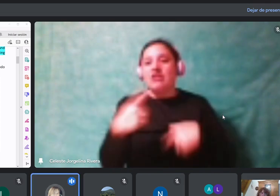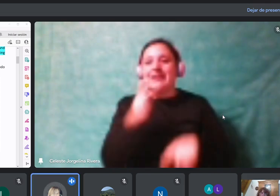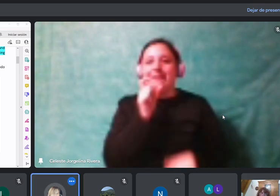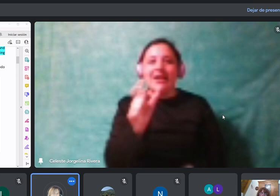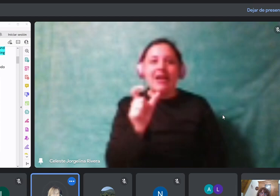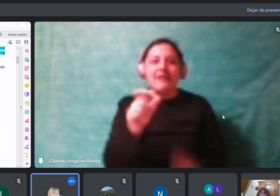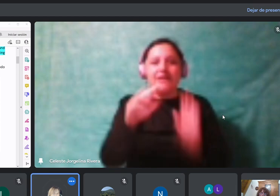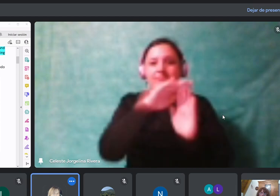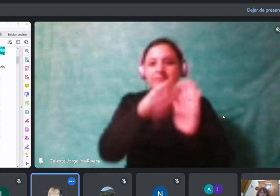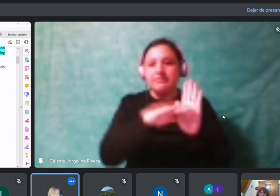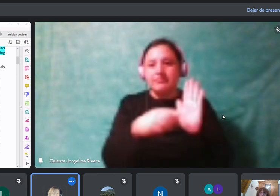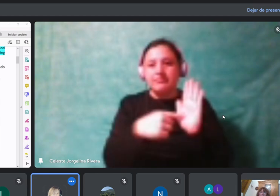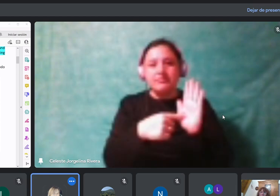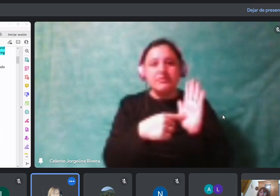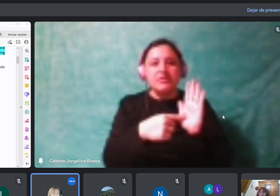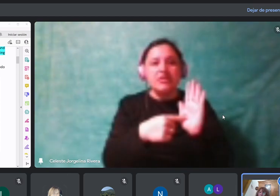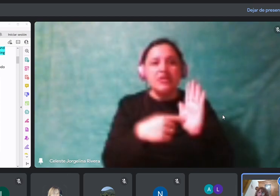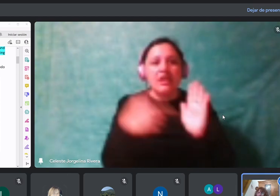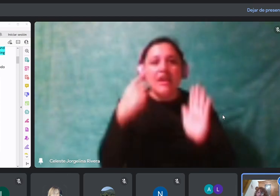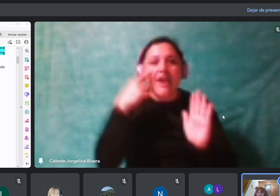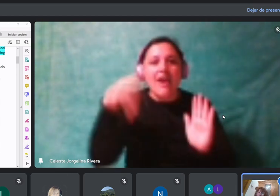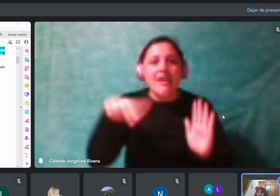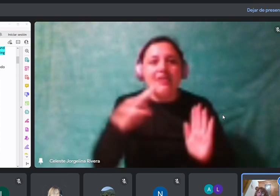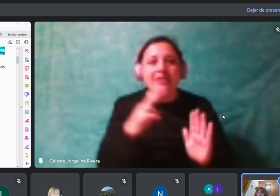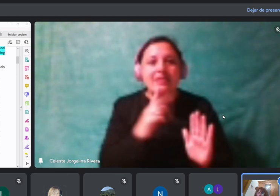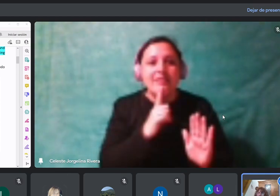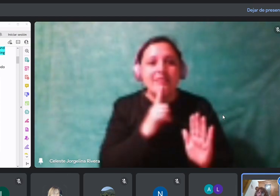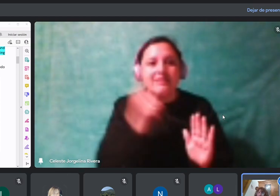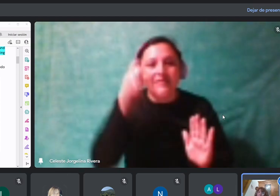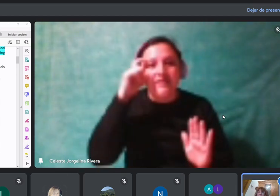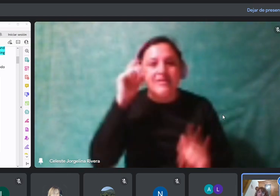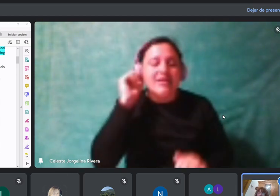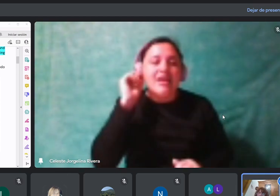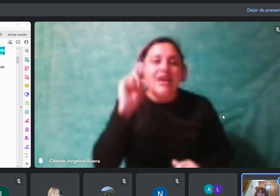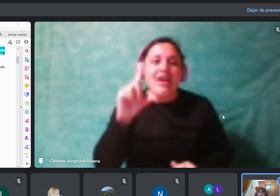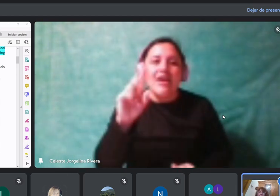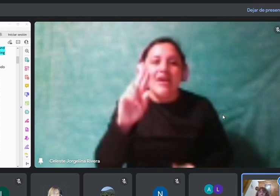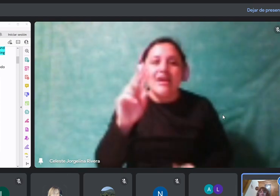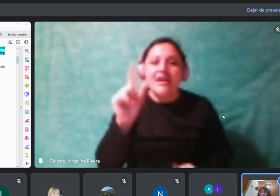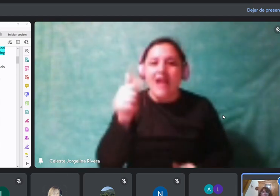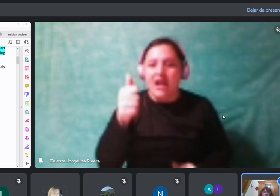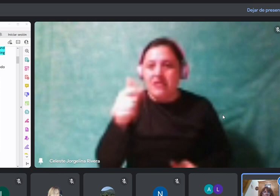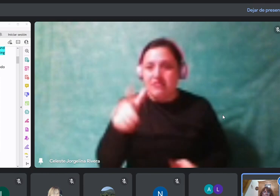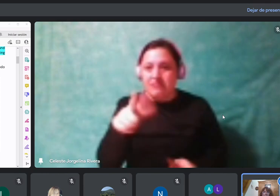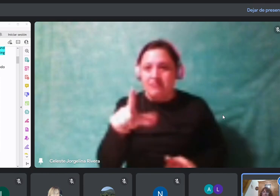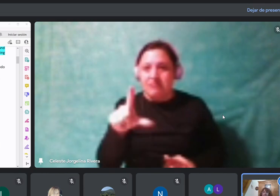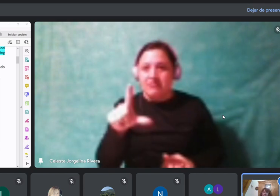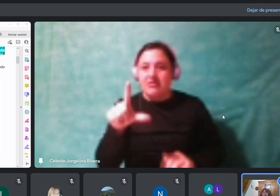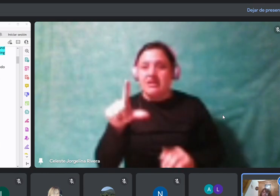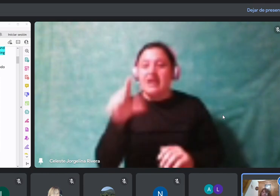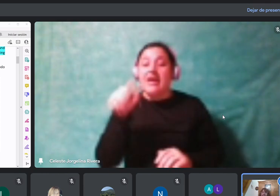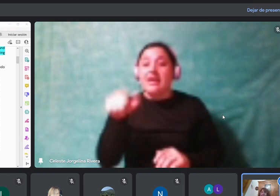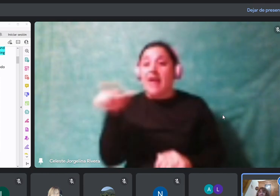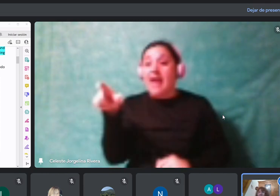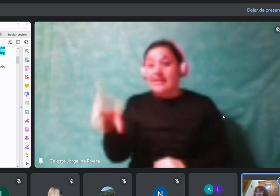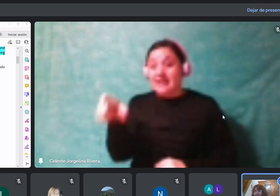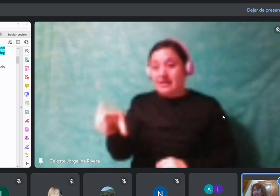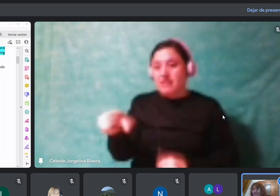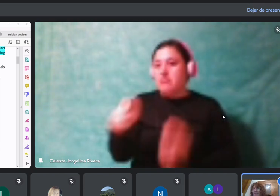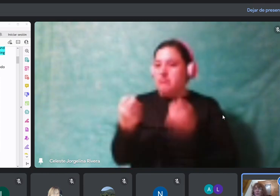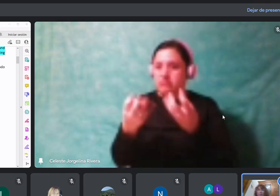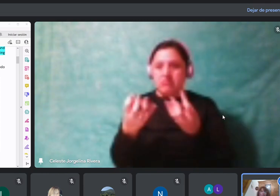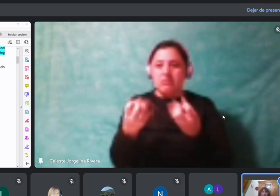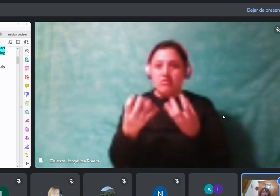Adjetivo. Adjetivo. Activo. Integral, perdón. Un adjetivo. La mayoría de las palabras terminadas en al,